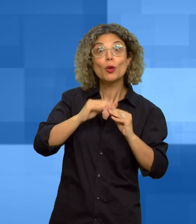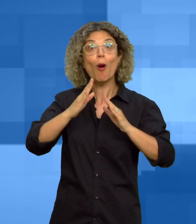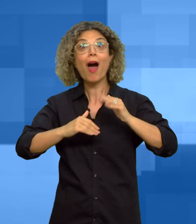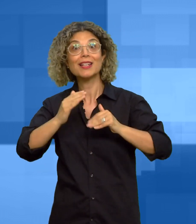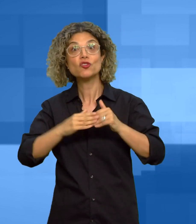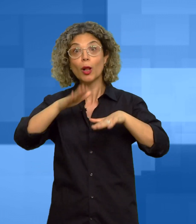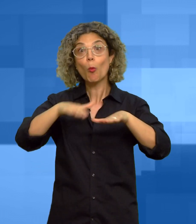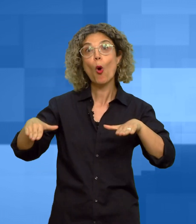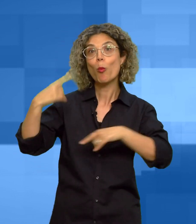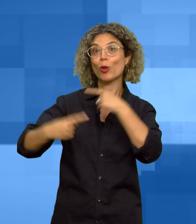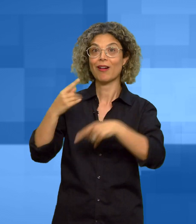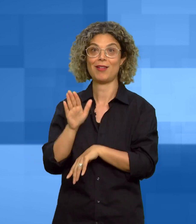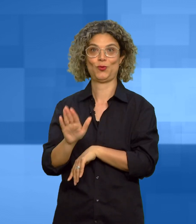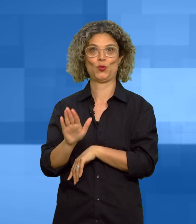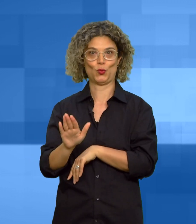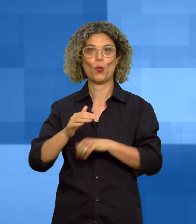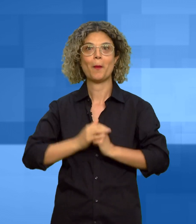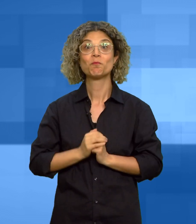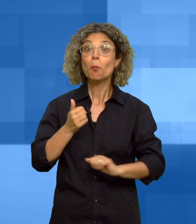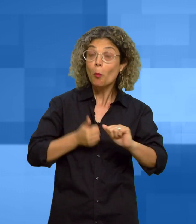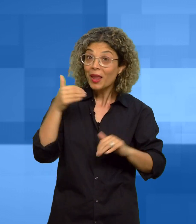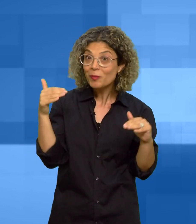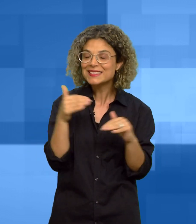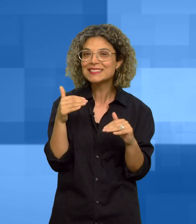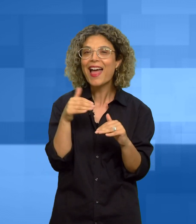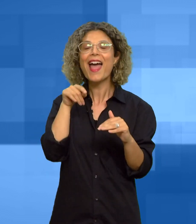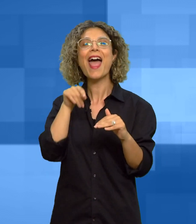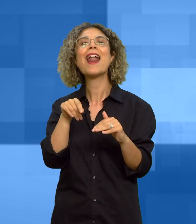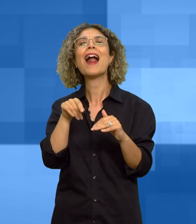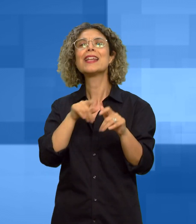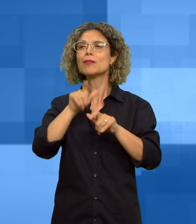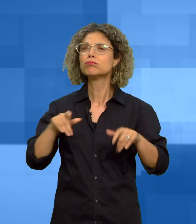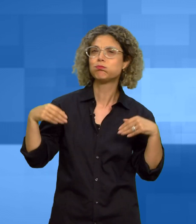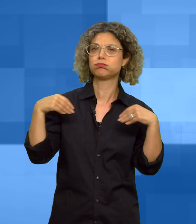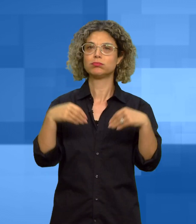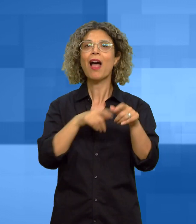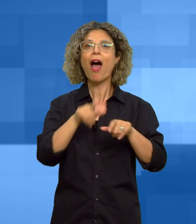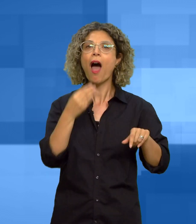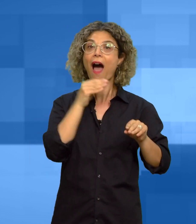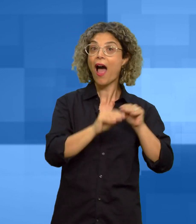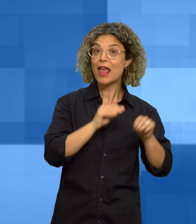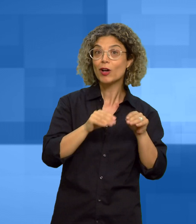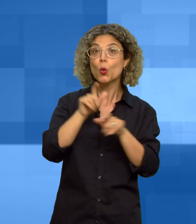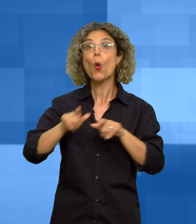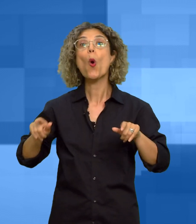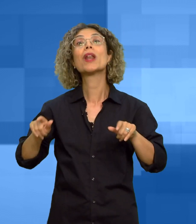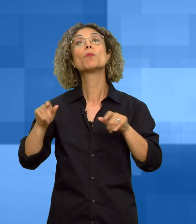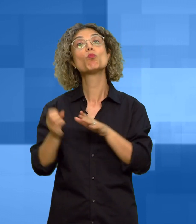artigianato e folclore. La prima serata ha messo a confronto allevatori e produttori, due